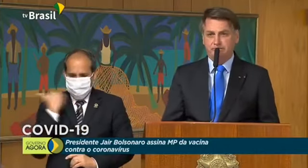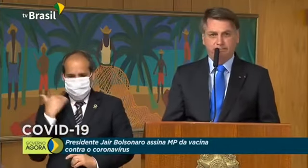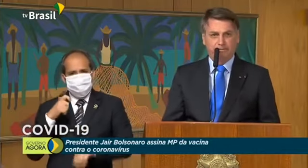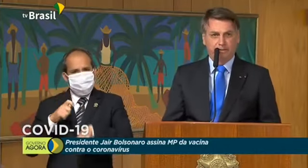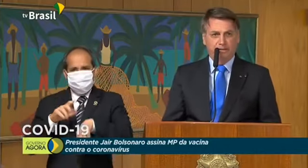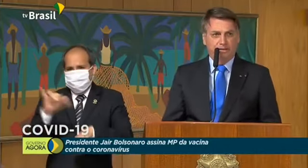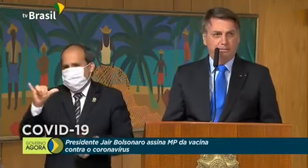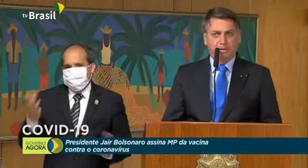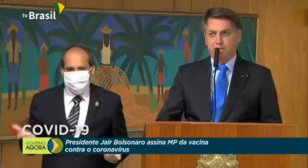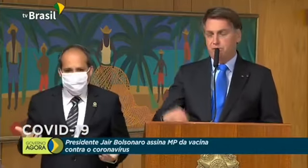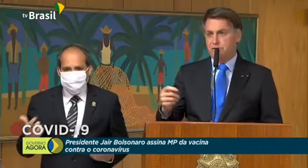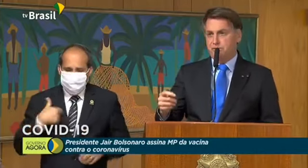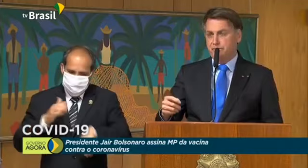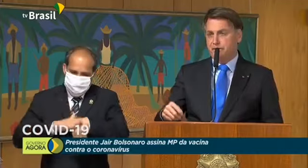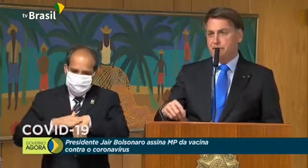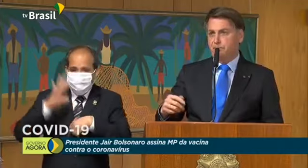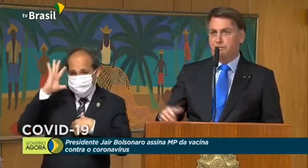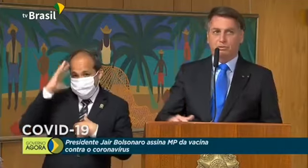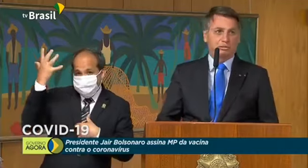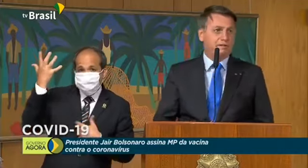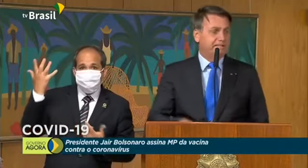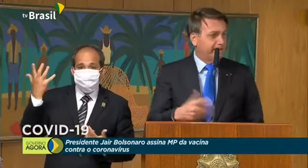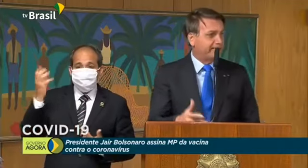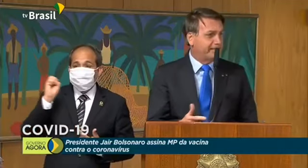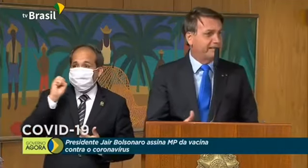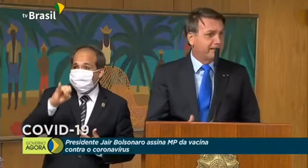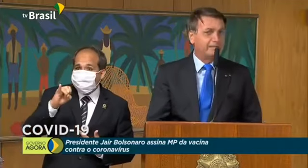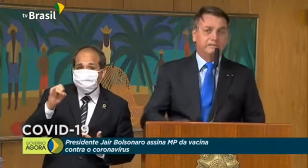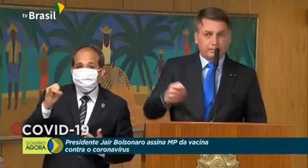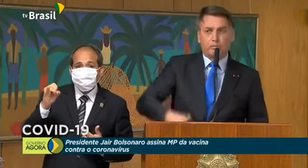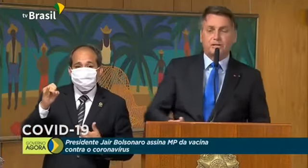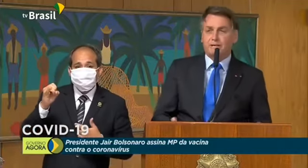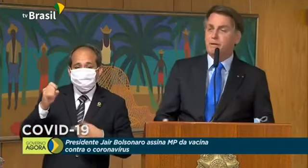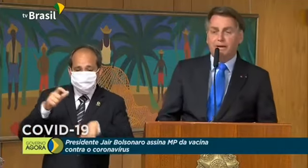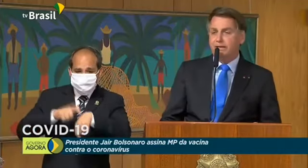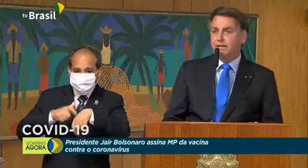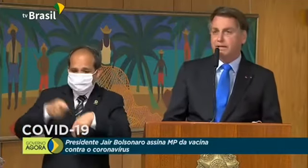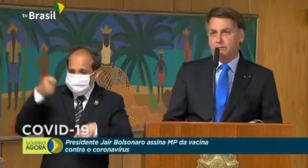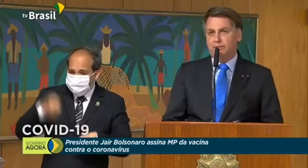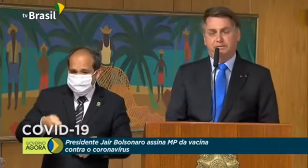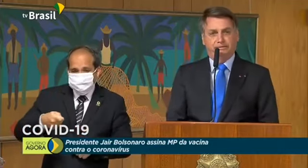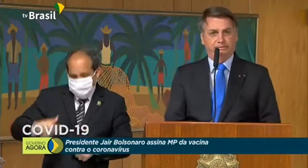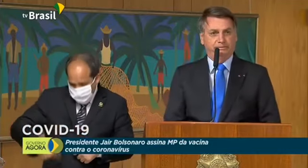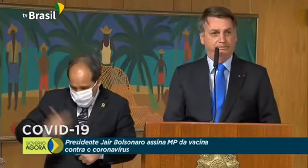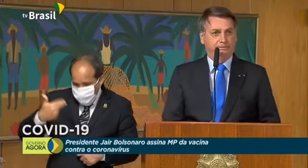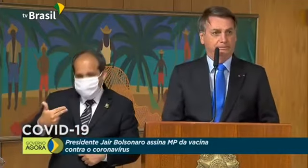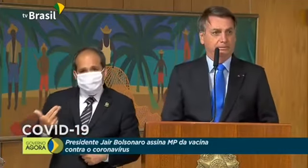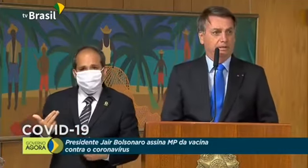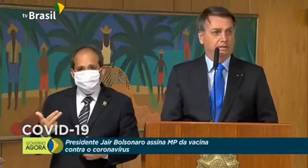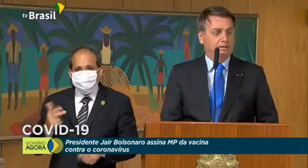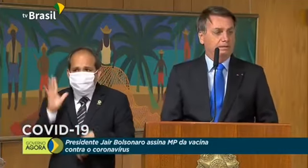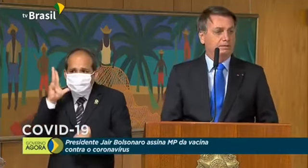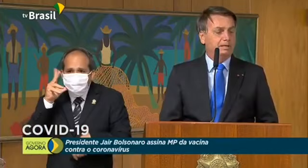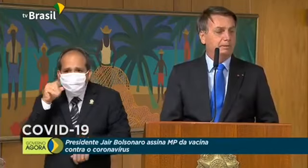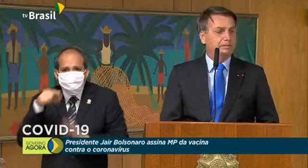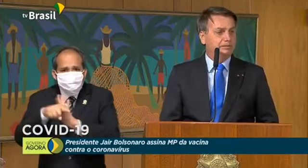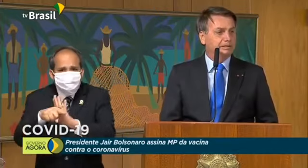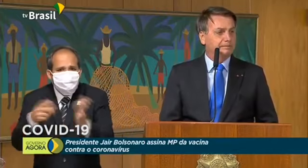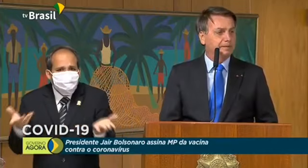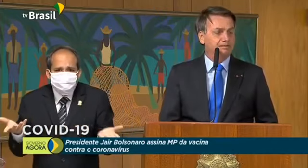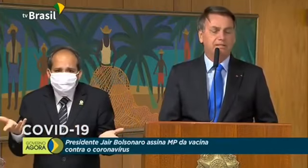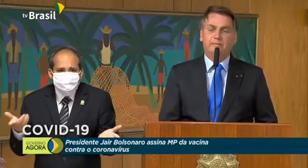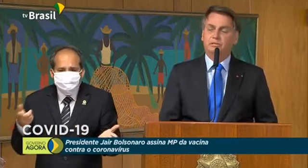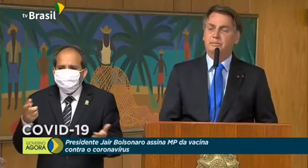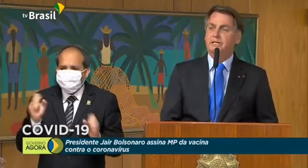decidir. Mesmo que porventura eu tivesse nada esterilizado, eu tinha que me cortar a barriga naquele momento. Eu sempre